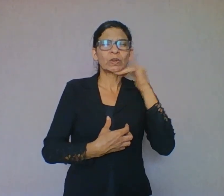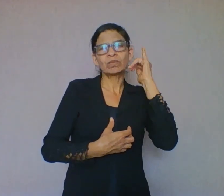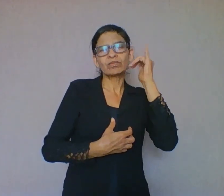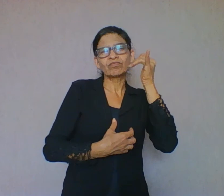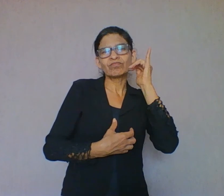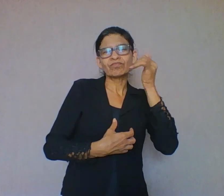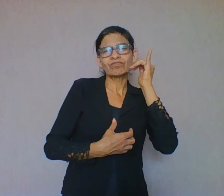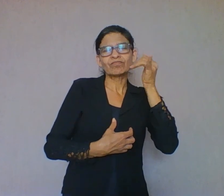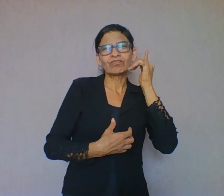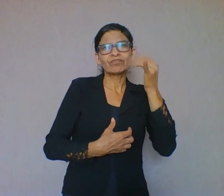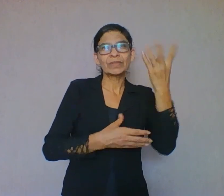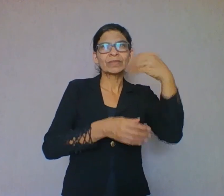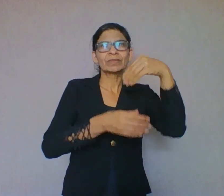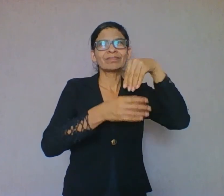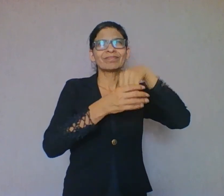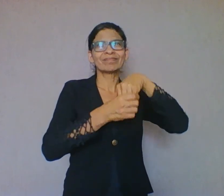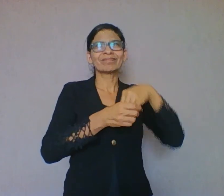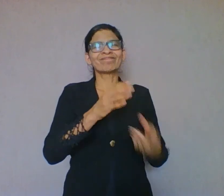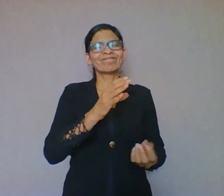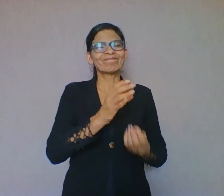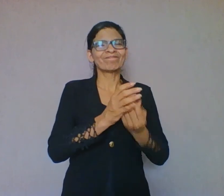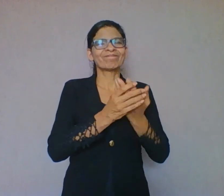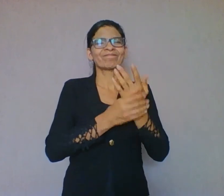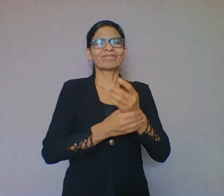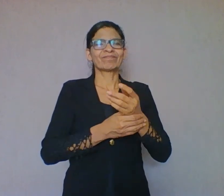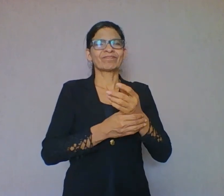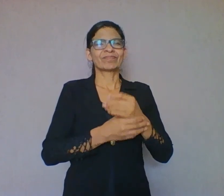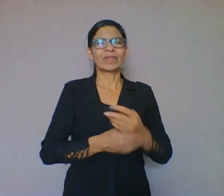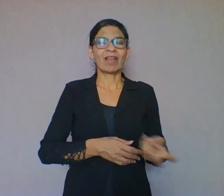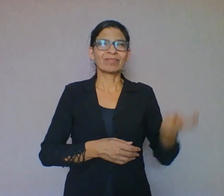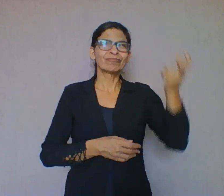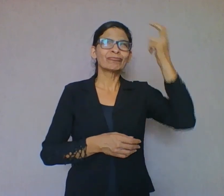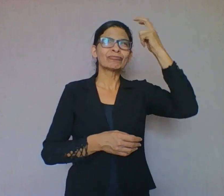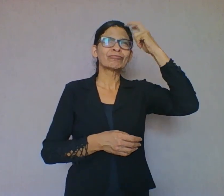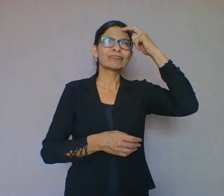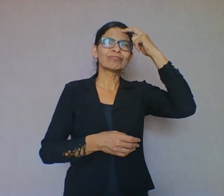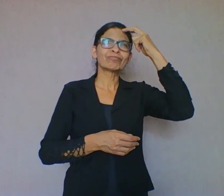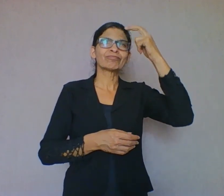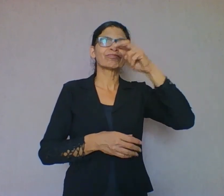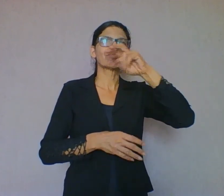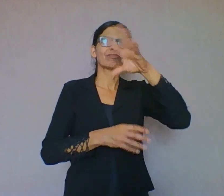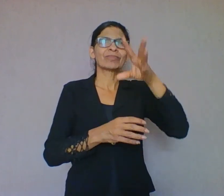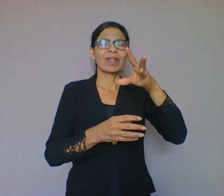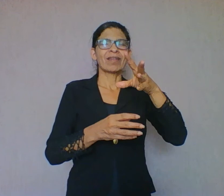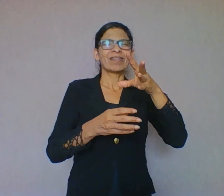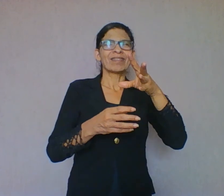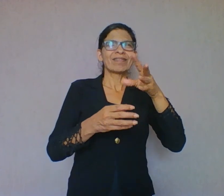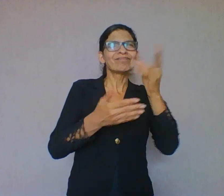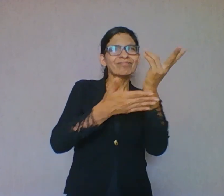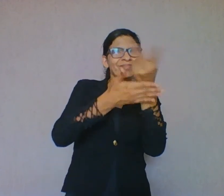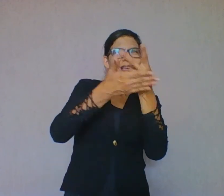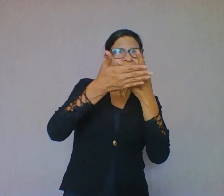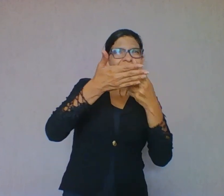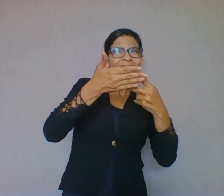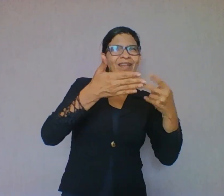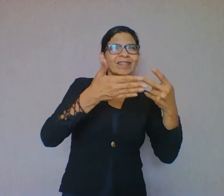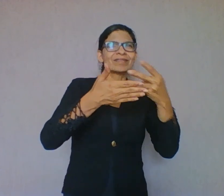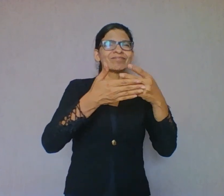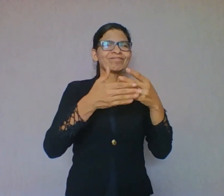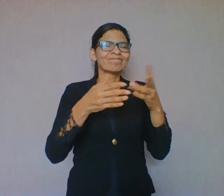brasilidade, as manifestações culturais e artísticas. Bem, espero que vocês tenham entendido os processos